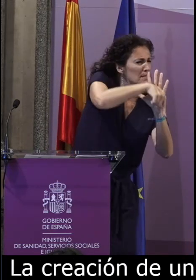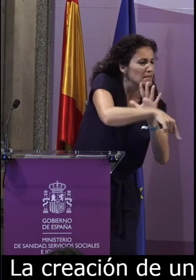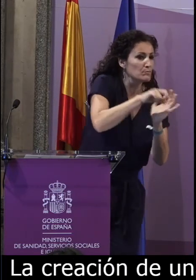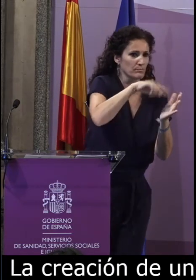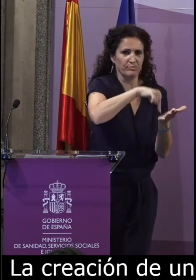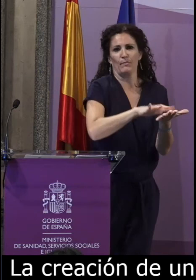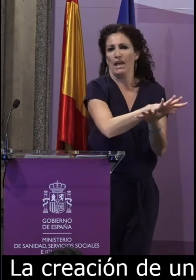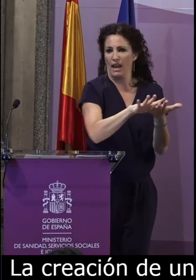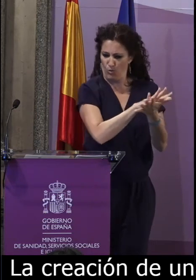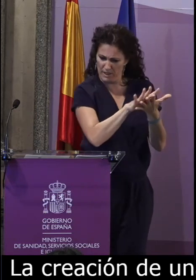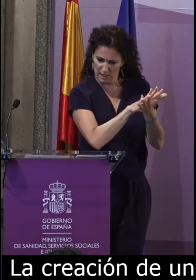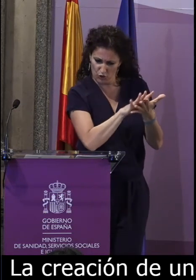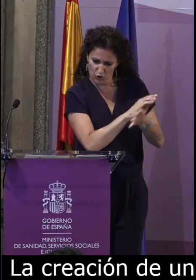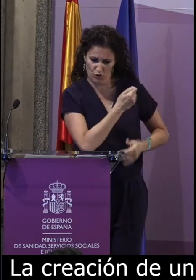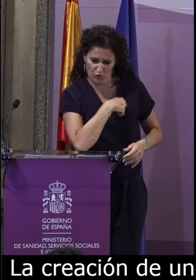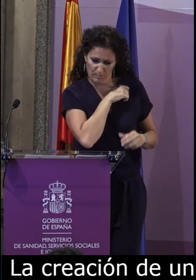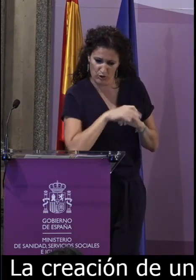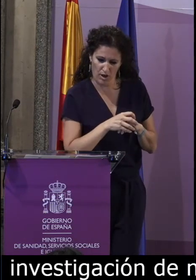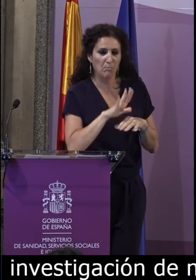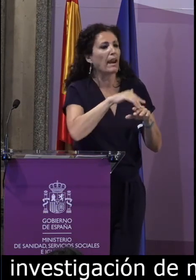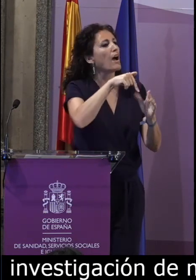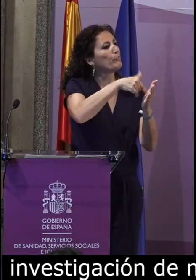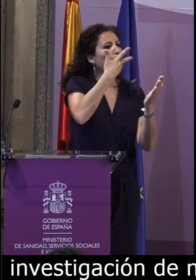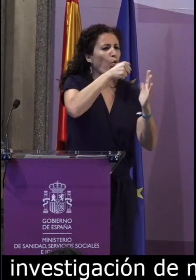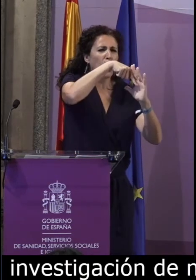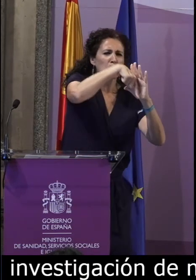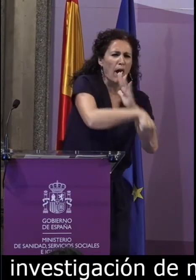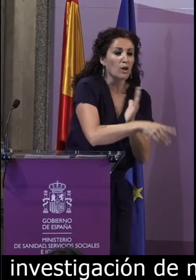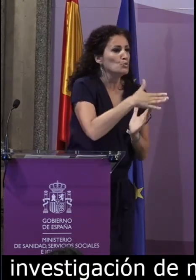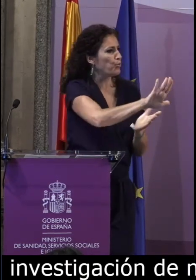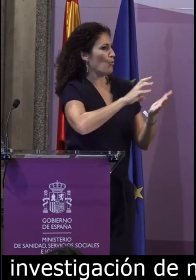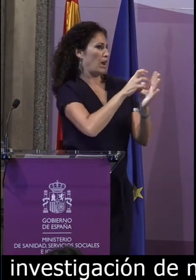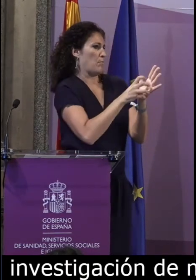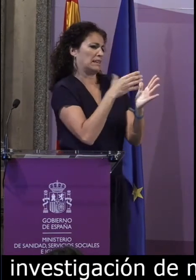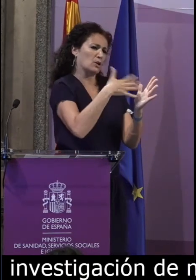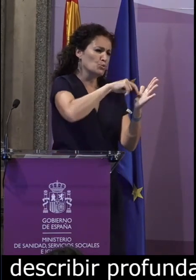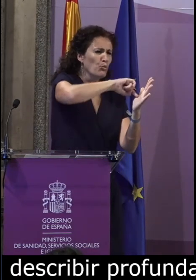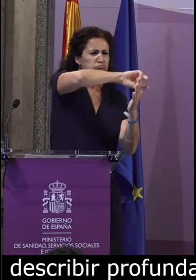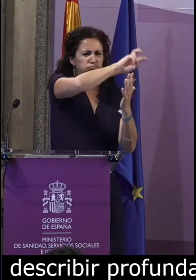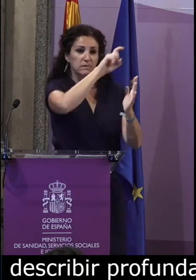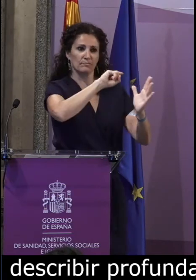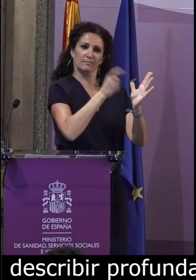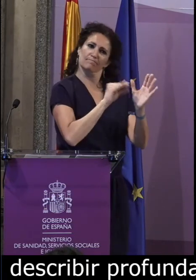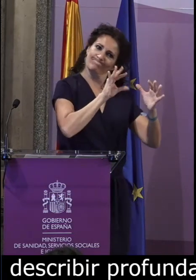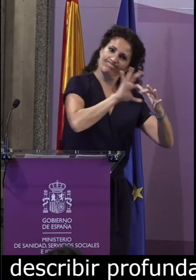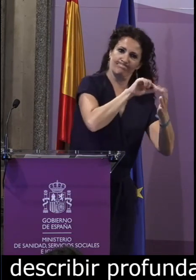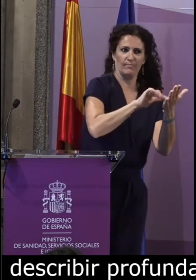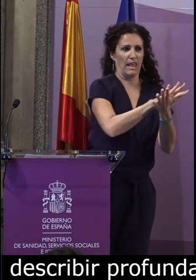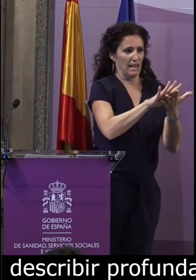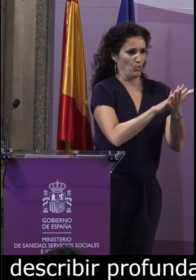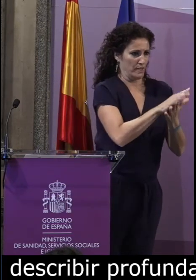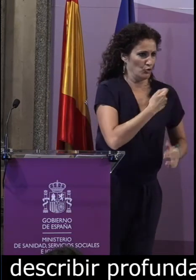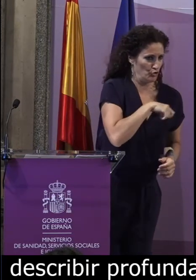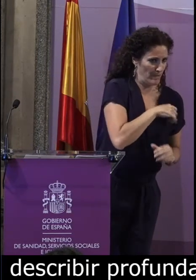analizar y describir profundamente la lengua de signos española en todas sus facetas lingüísticas y conocer así su gramática.